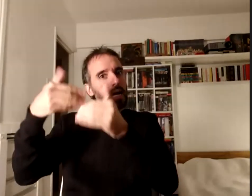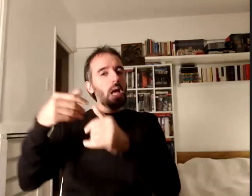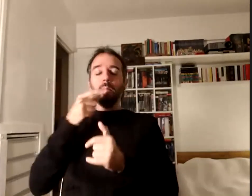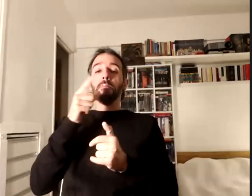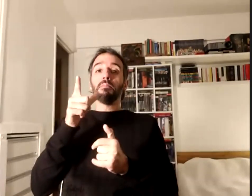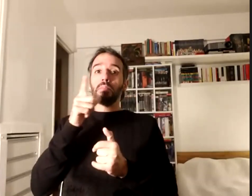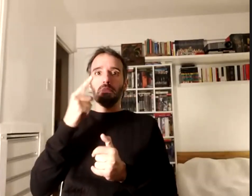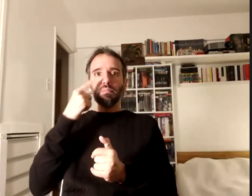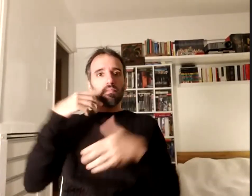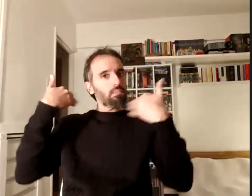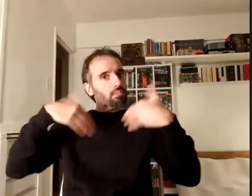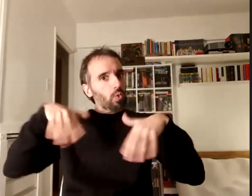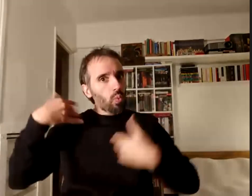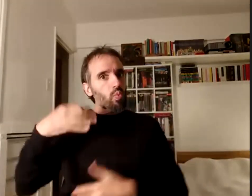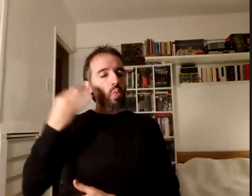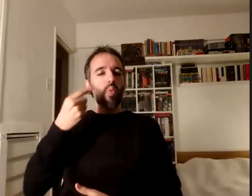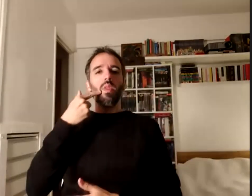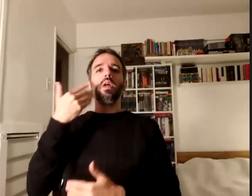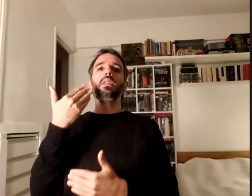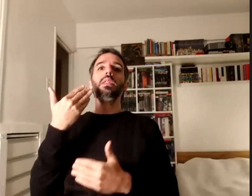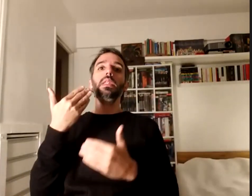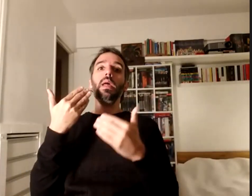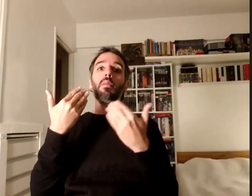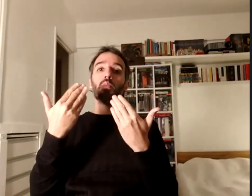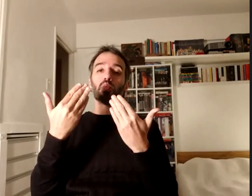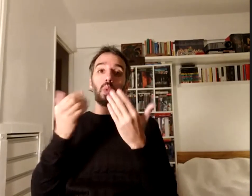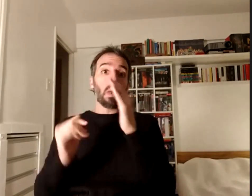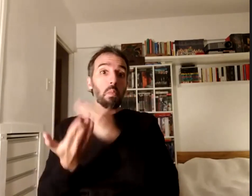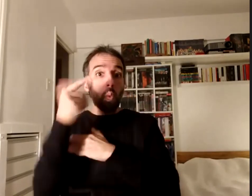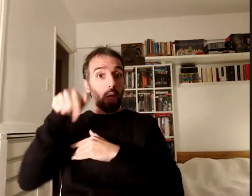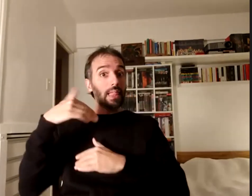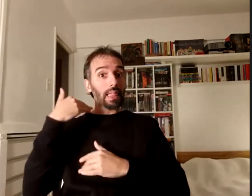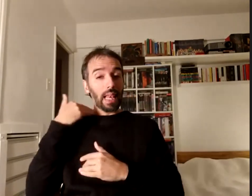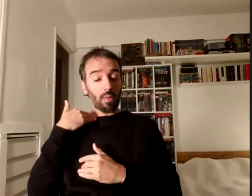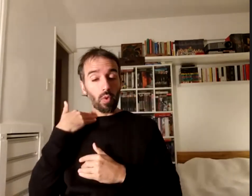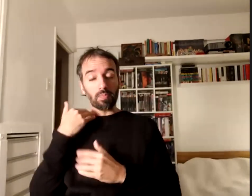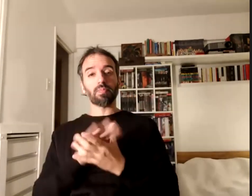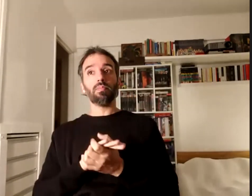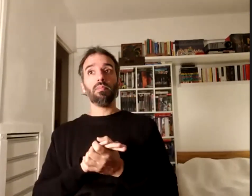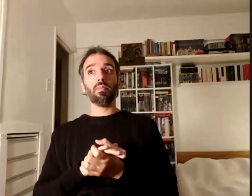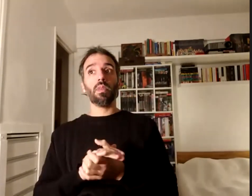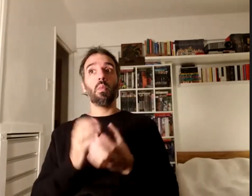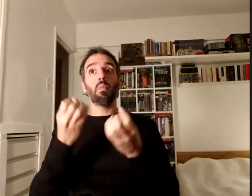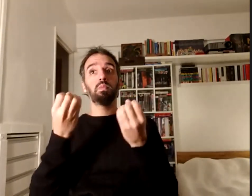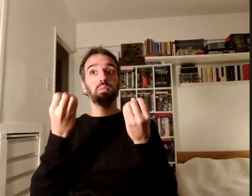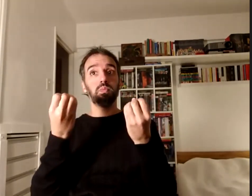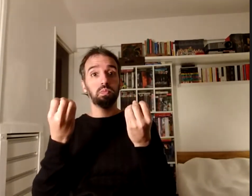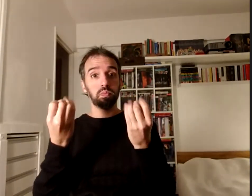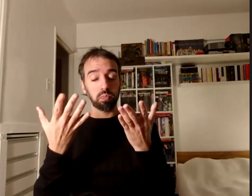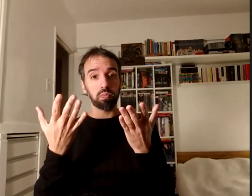que se pueda publicar este libro porque además cuando hablamos de inclusión y de